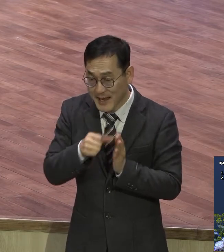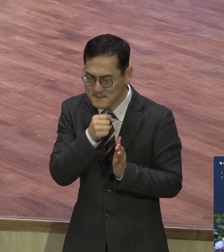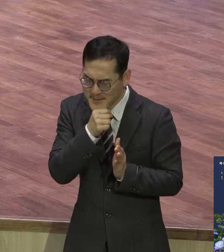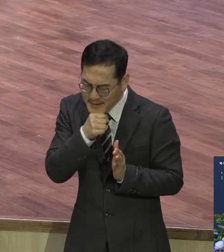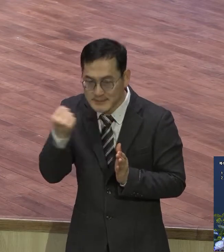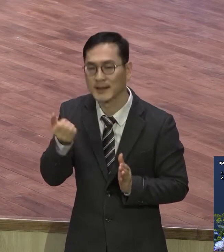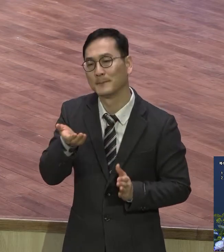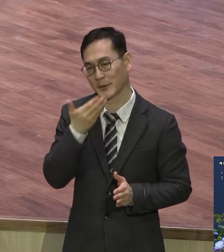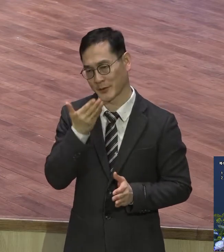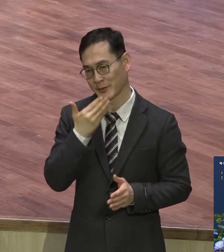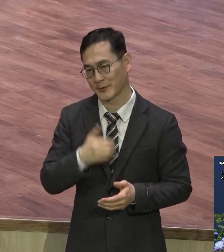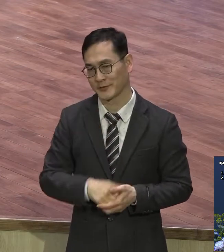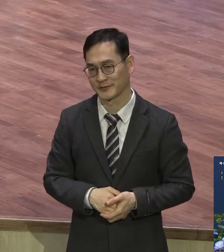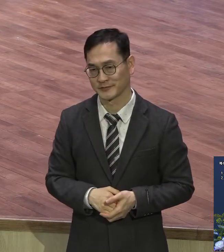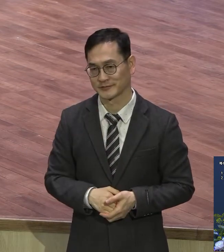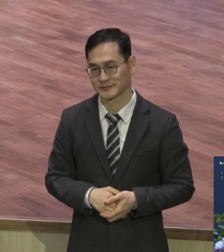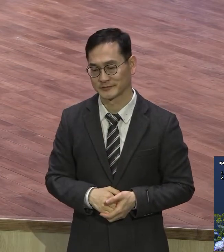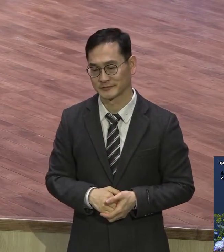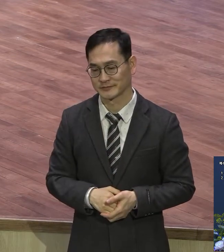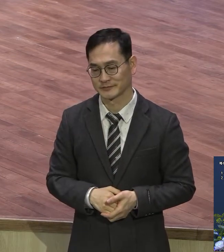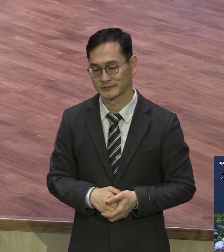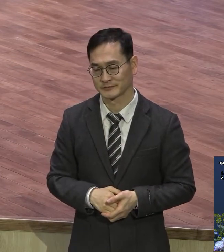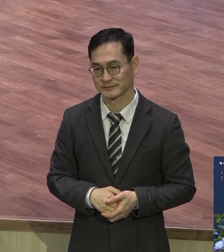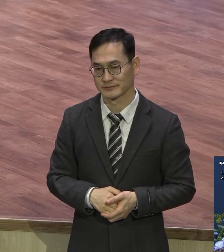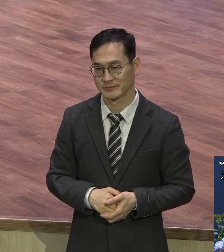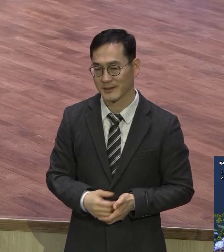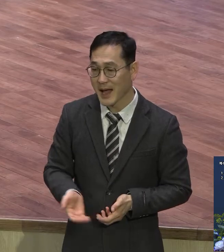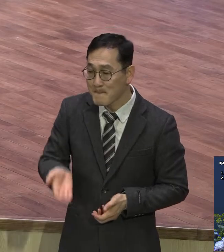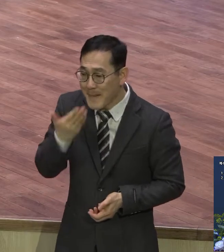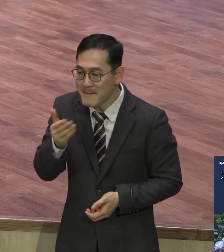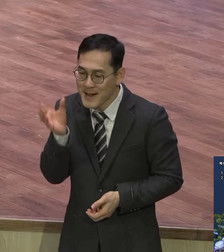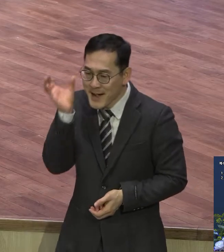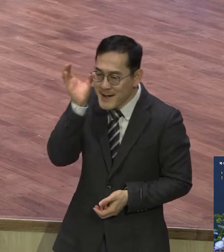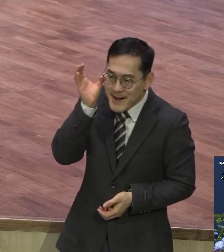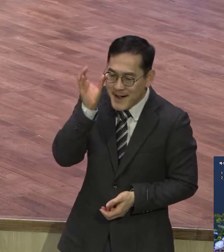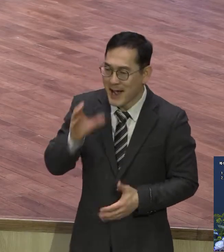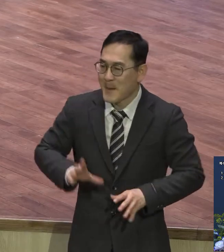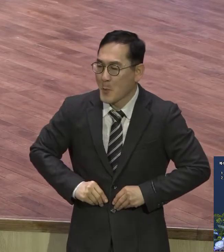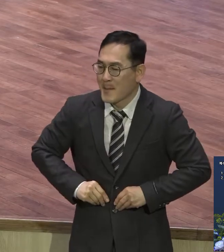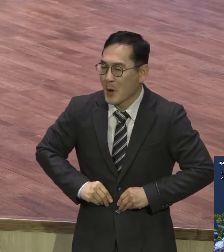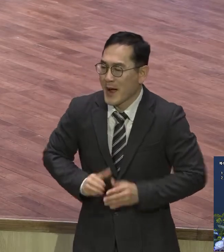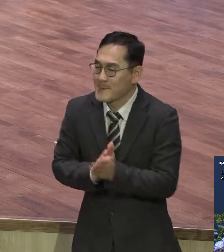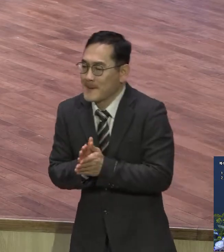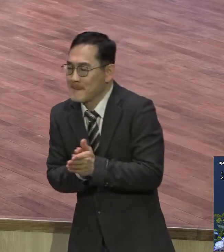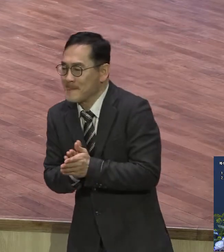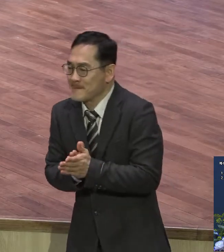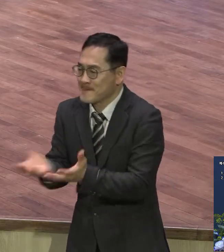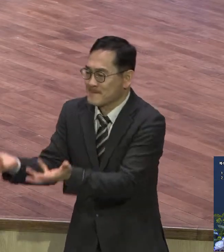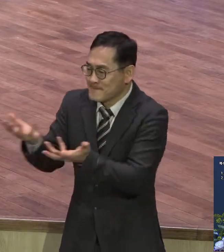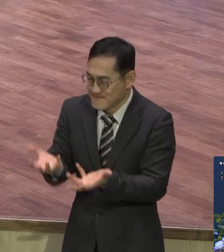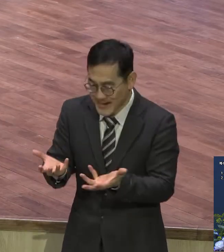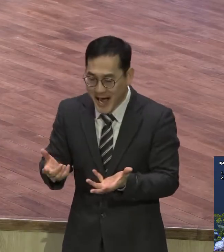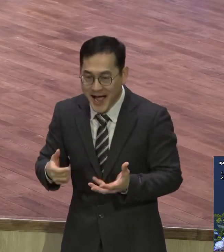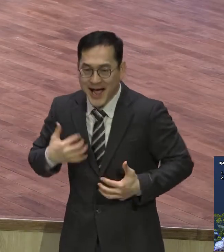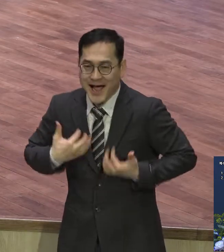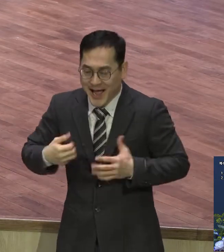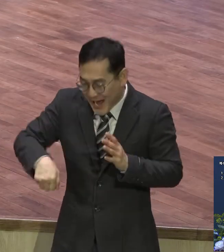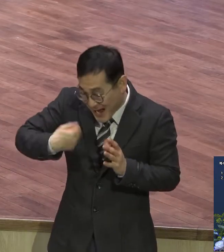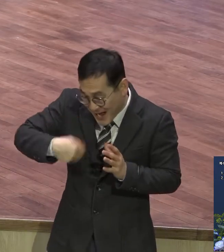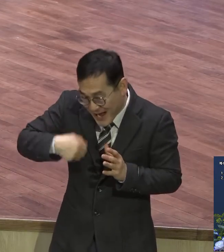밥을 먹을 때마다 밥을 기다려주고 식사세정 기다려주고 맛있어 밥 먹을 때마다 건강한 사람은 그래요 그런데